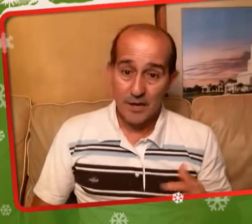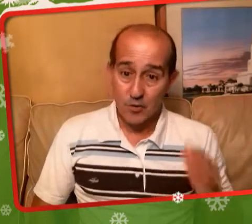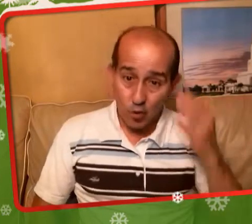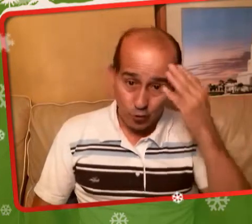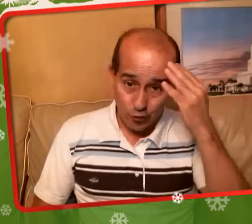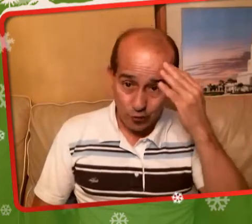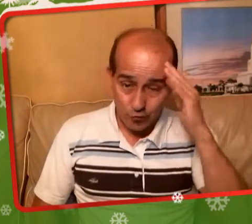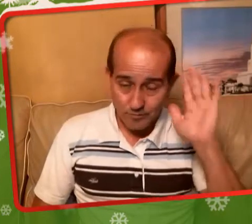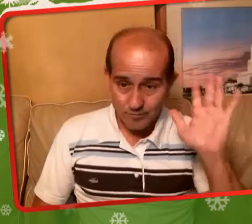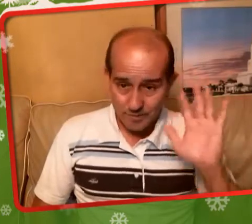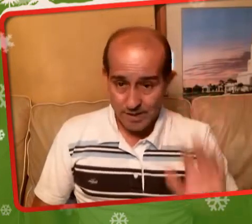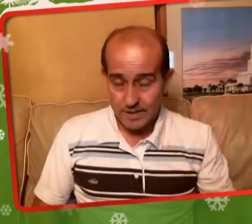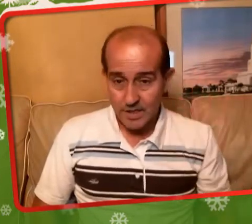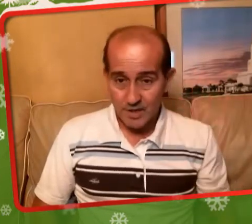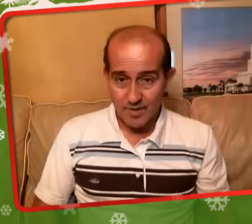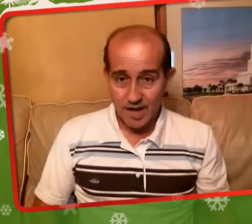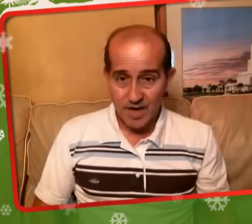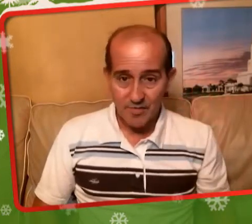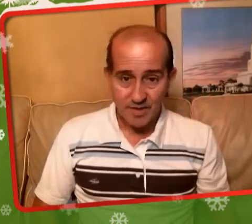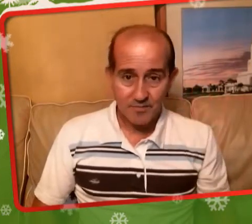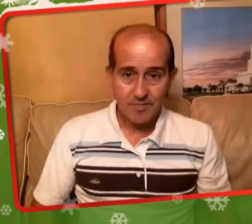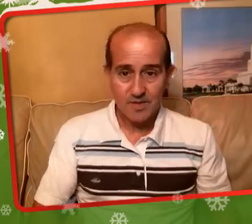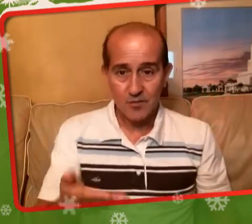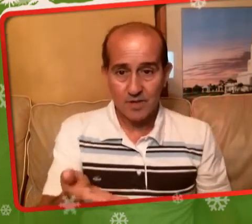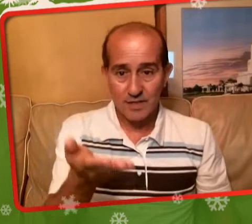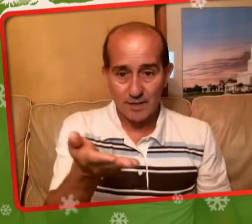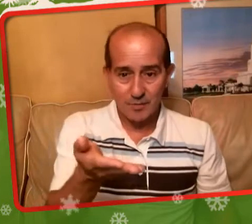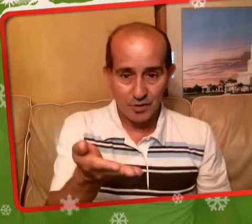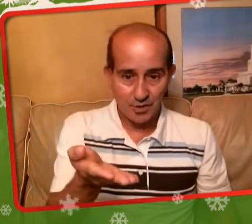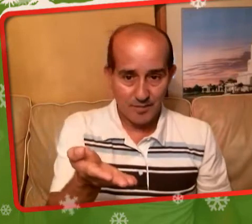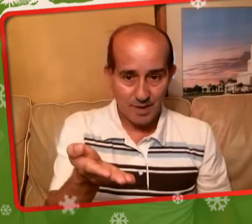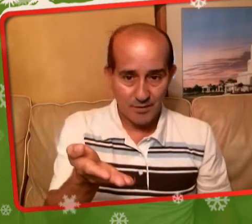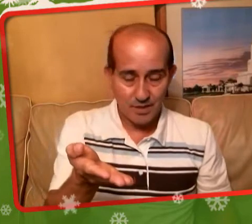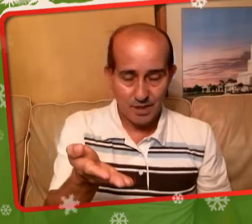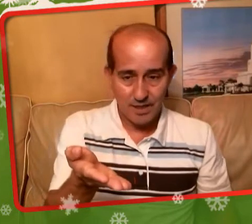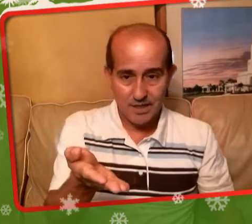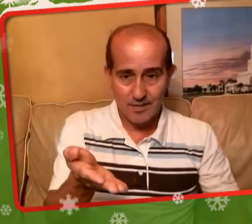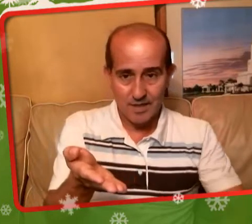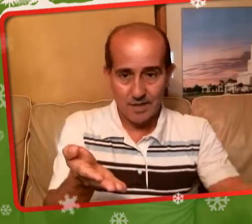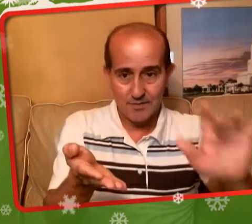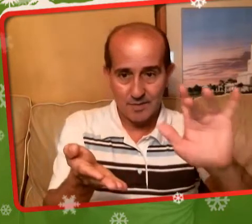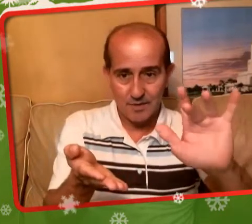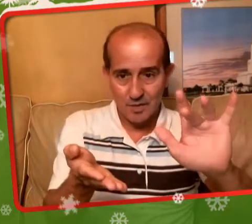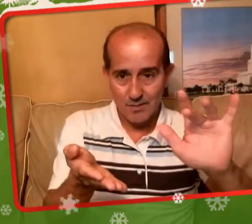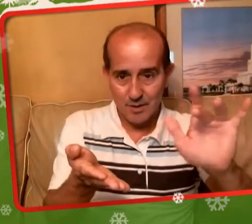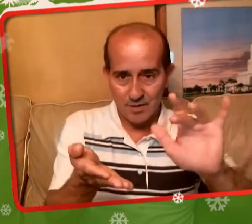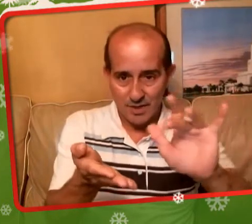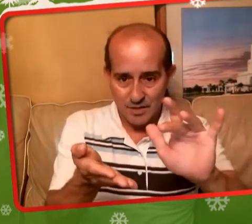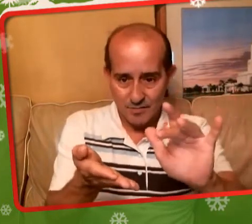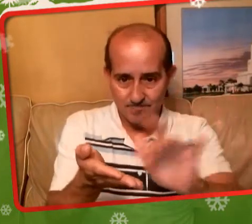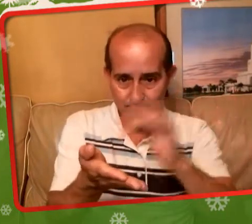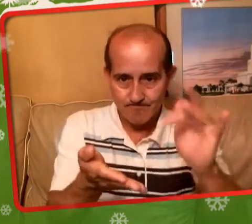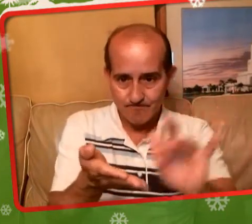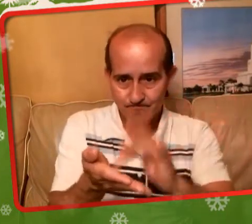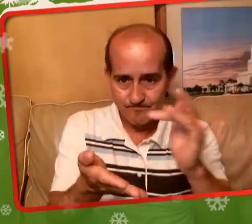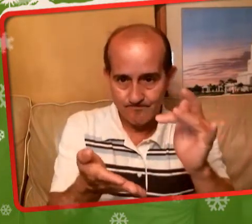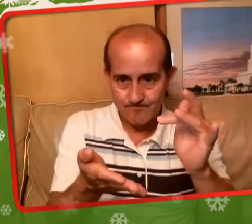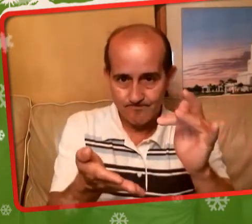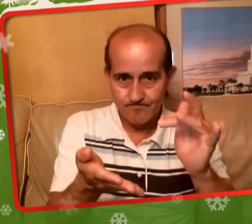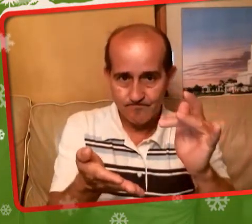La que yo conozco, la seña para iPad, se utiliza poniendo la mano izquierda de esta manera y con la mano derecha.